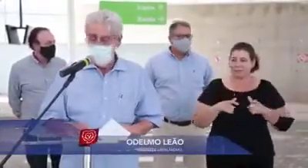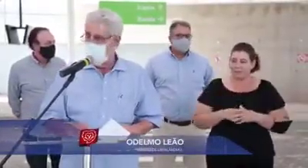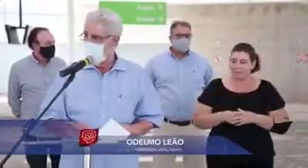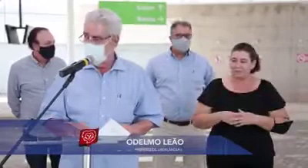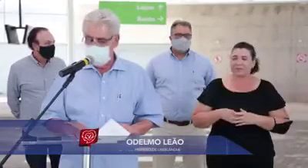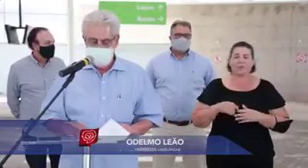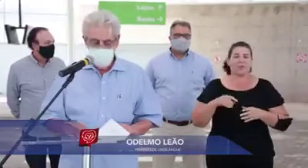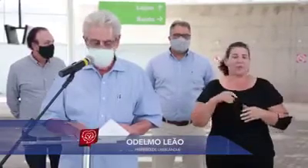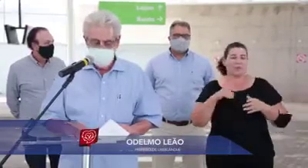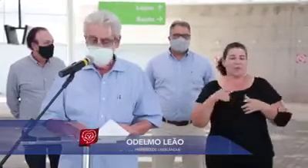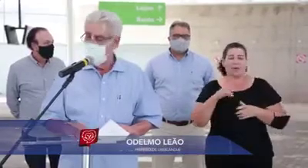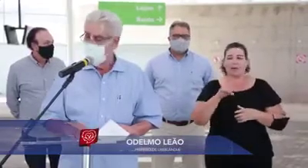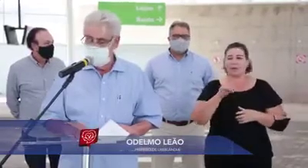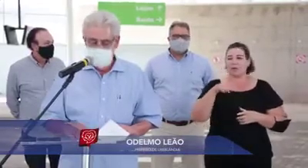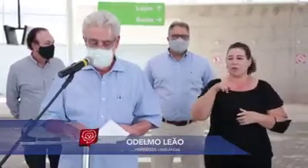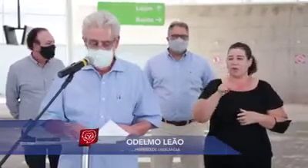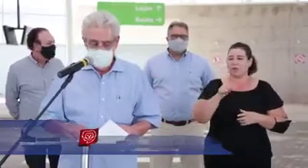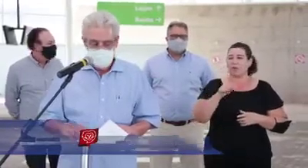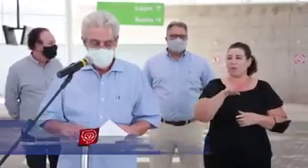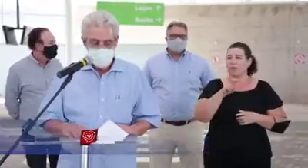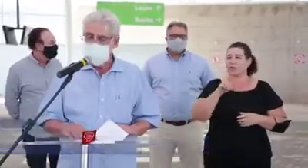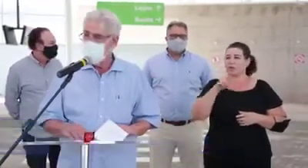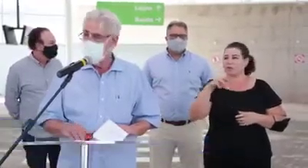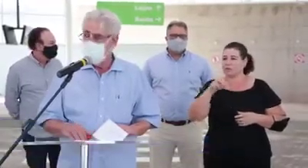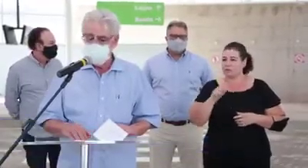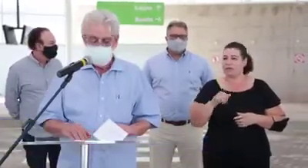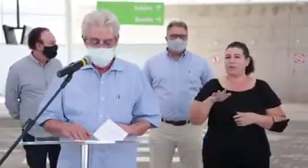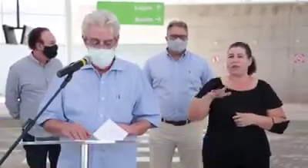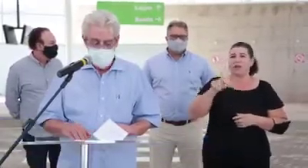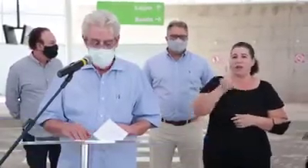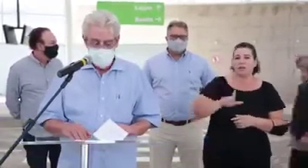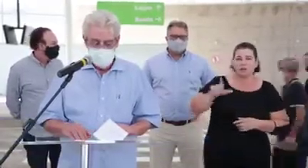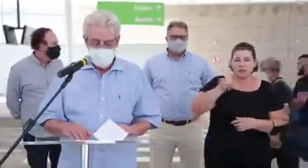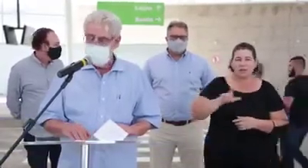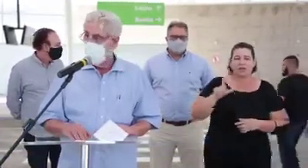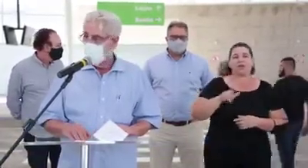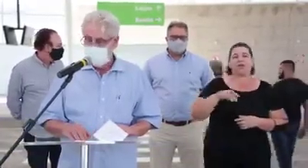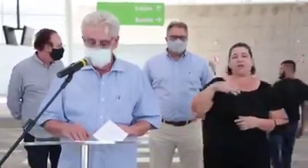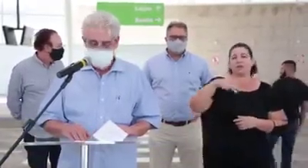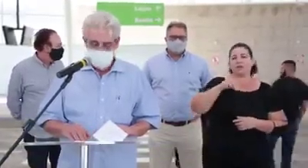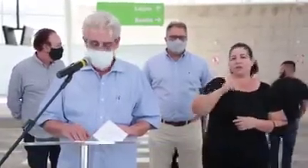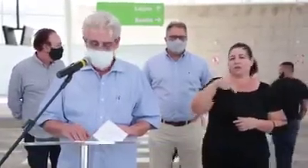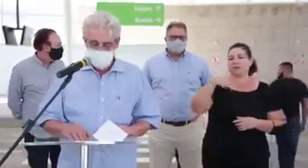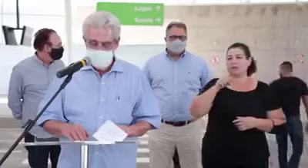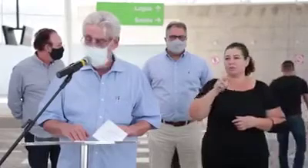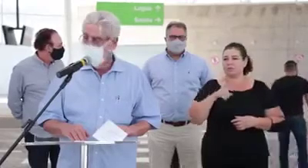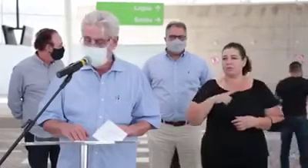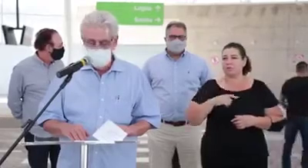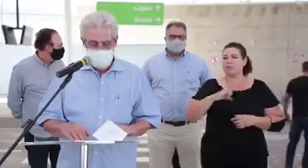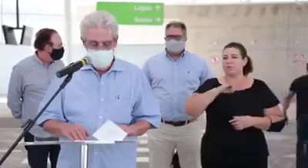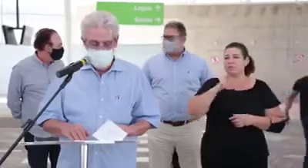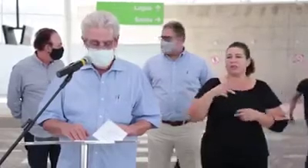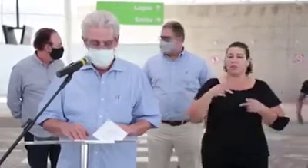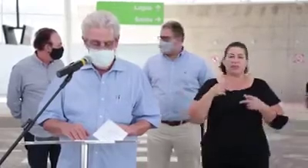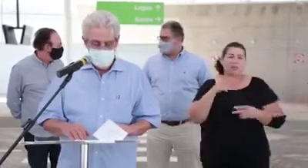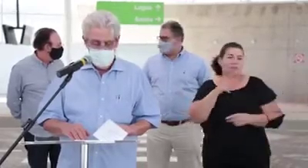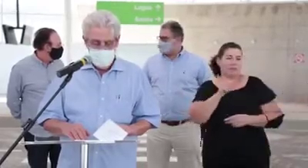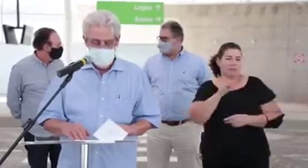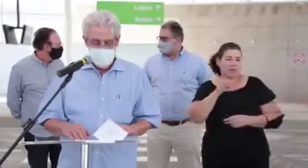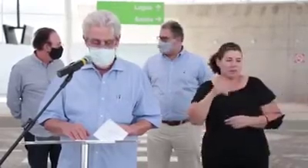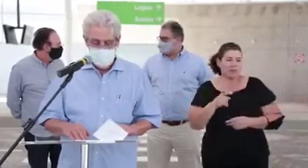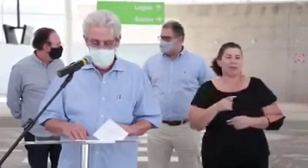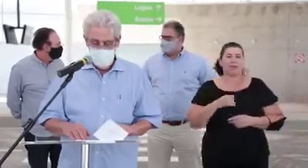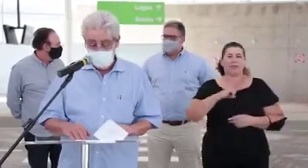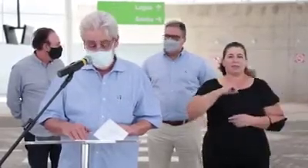Dona Zumira, Mansur, Luiz Zod de Freitas, Jardim Patrícia, Tayamã, São